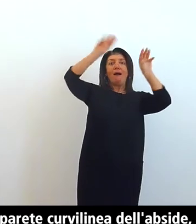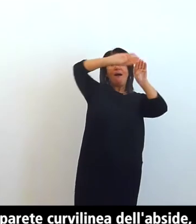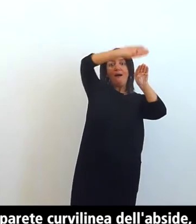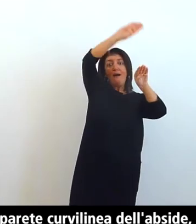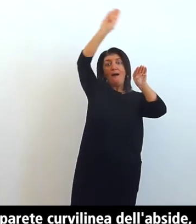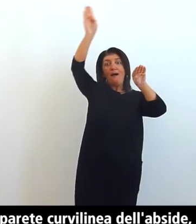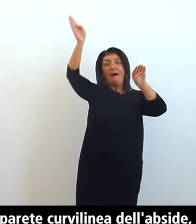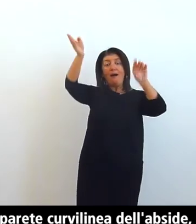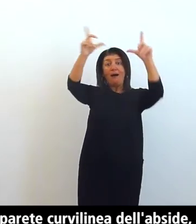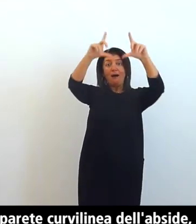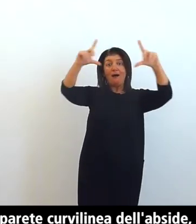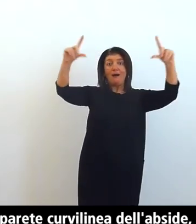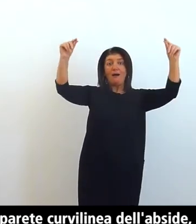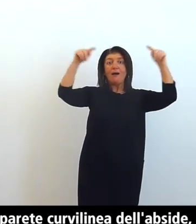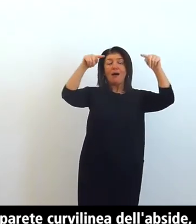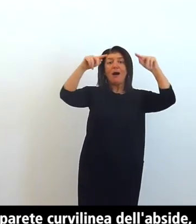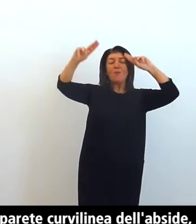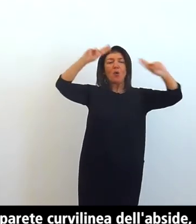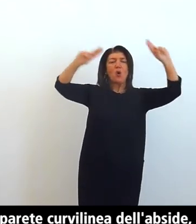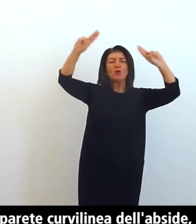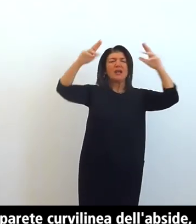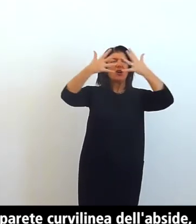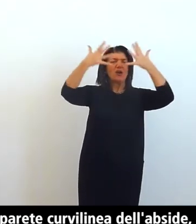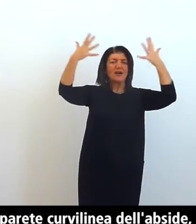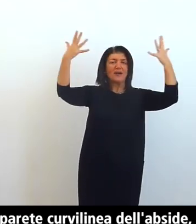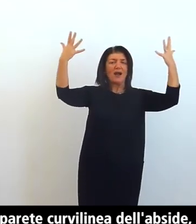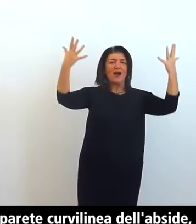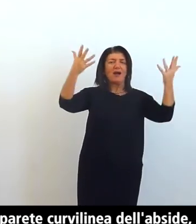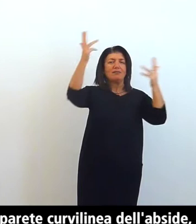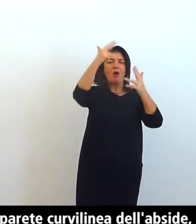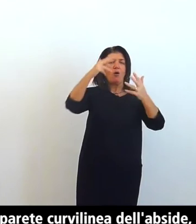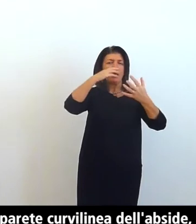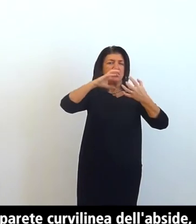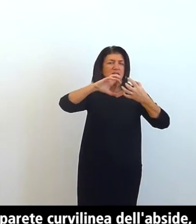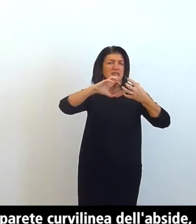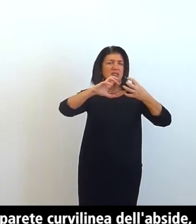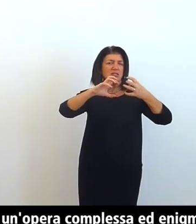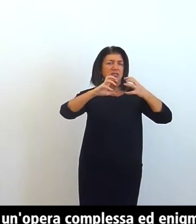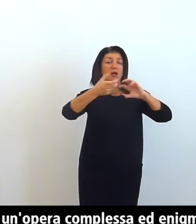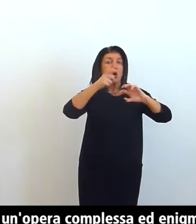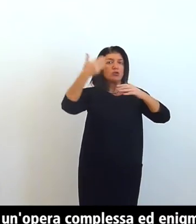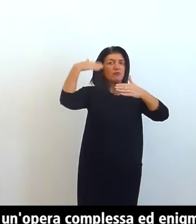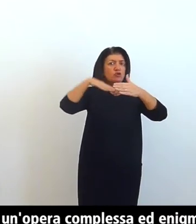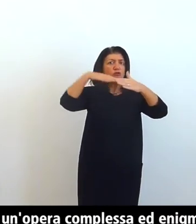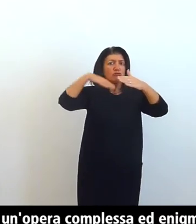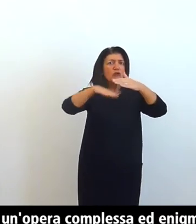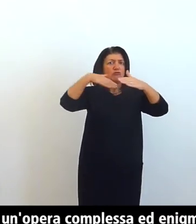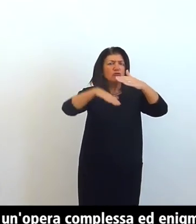si tratta di un'opera complessa ed enigmatica per la stratificazione di interventi che evidenzia